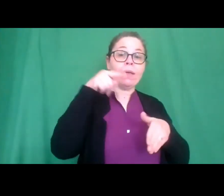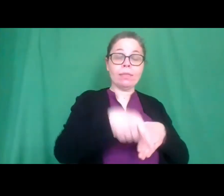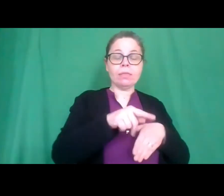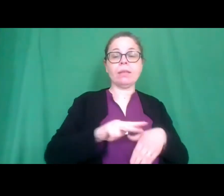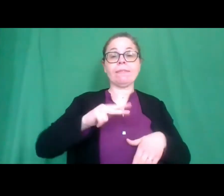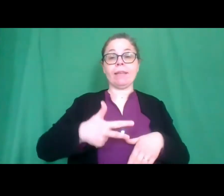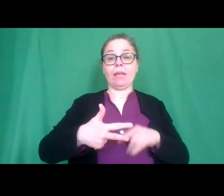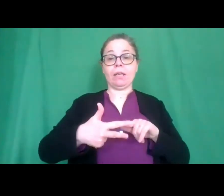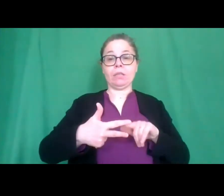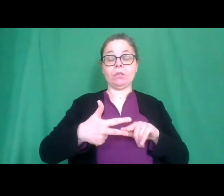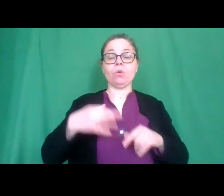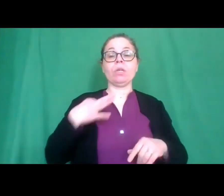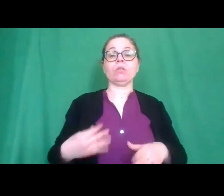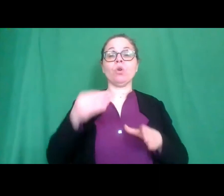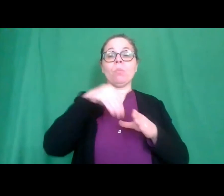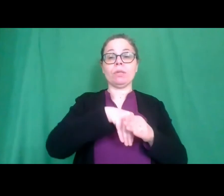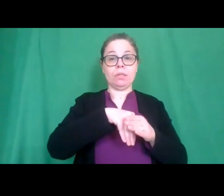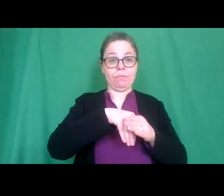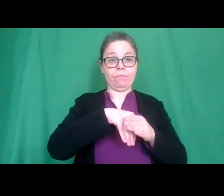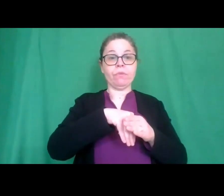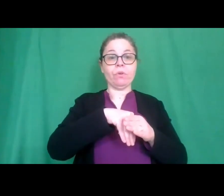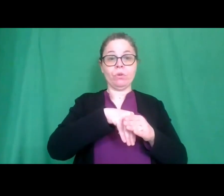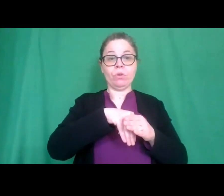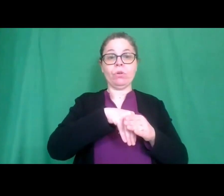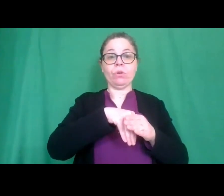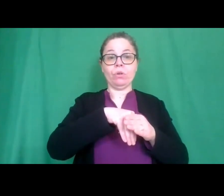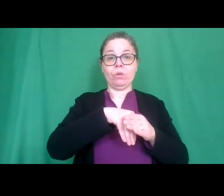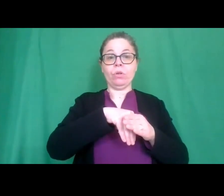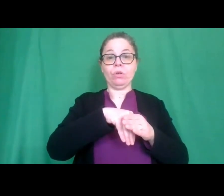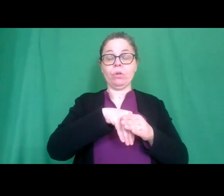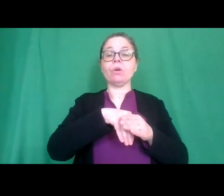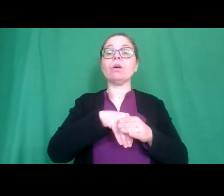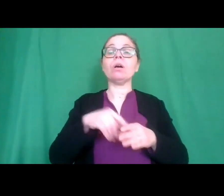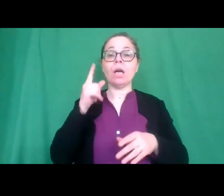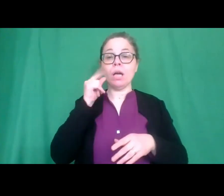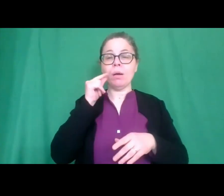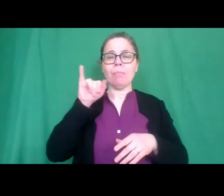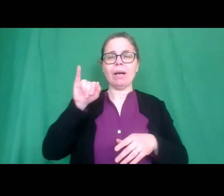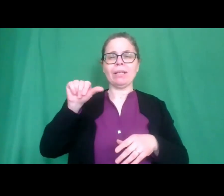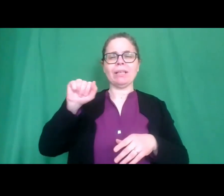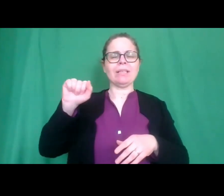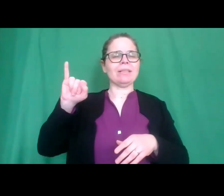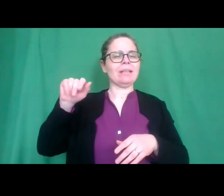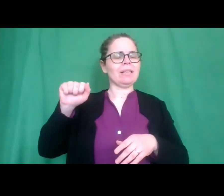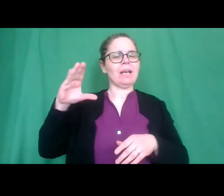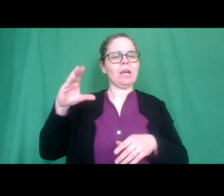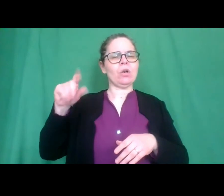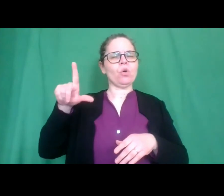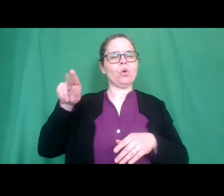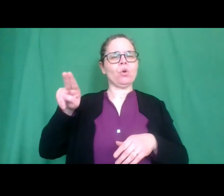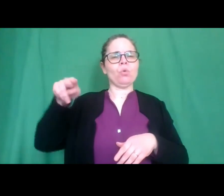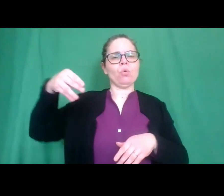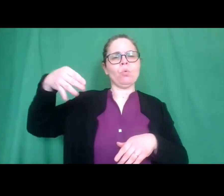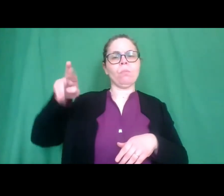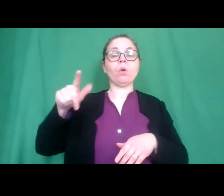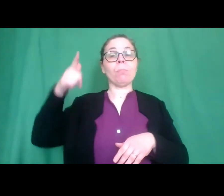posto abbiamo l'istituto comprensivo padre Isaia Columbro in provincia di